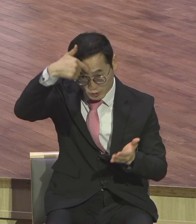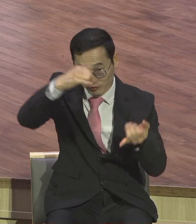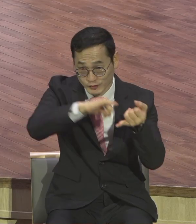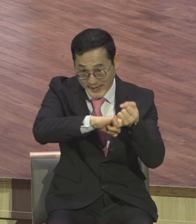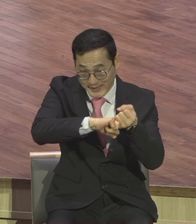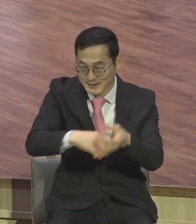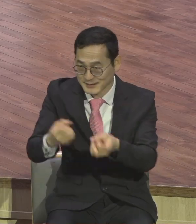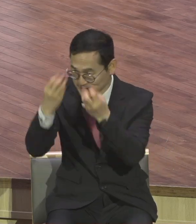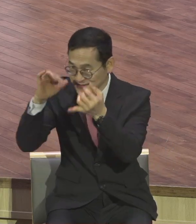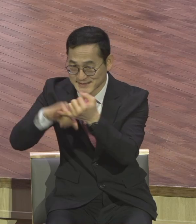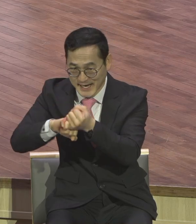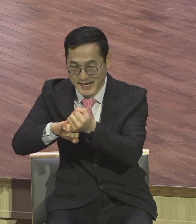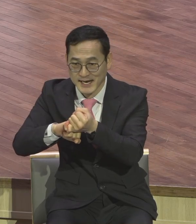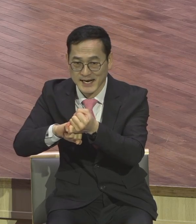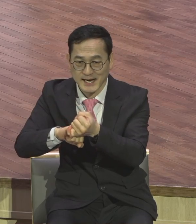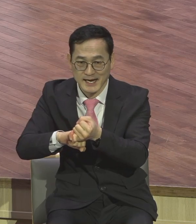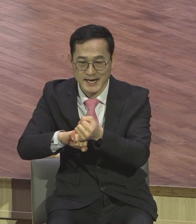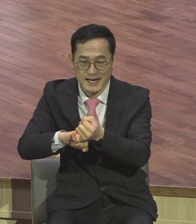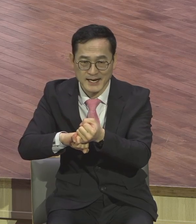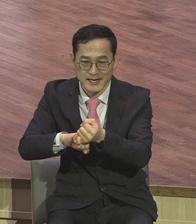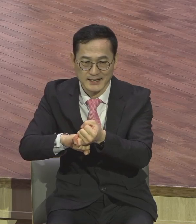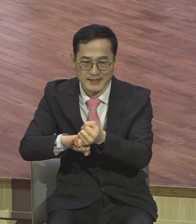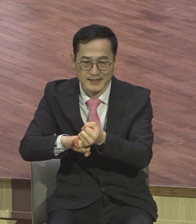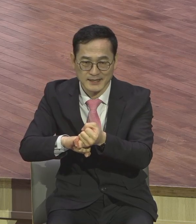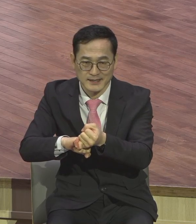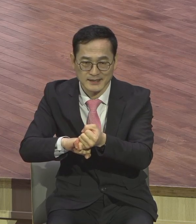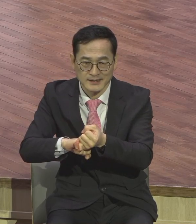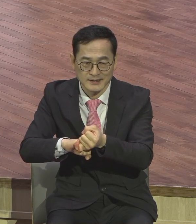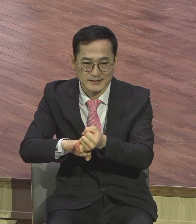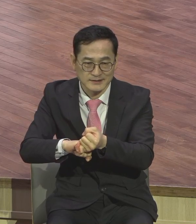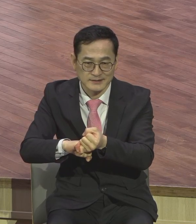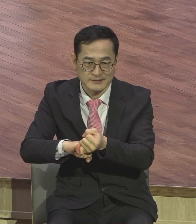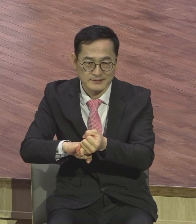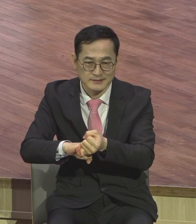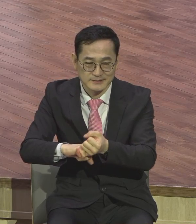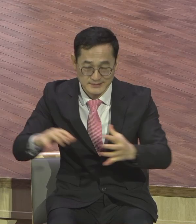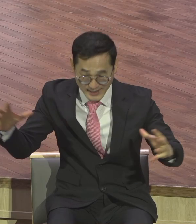모두 통틀어서 부모 공경을 강조하고 있어요.